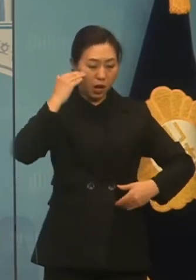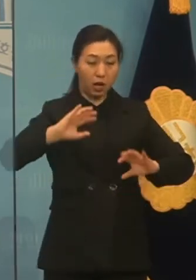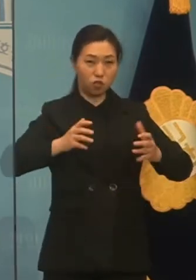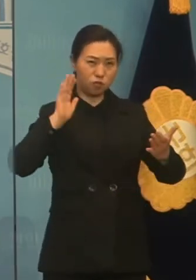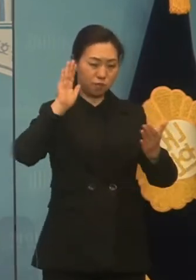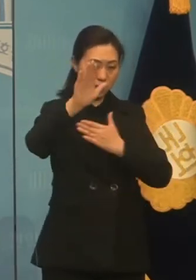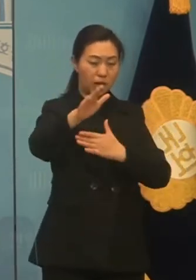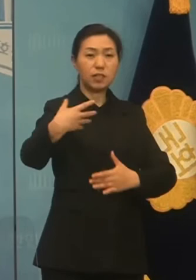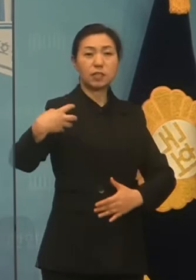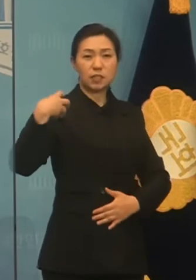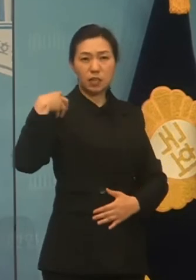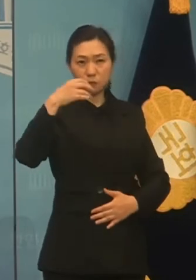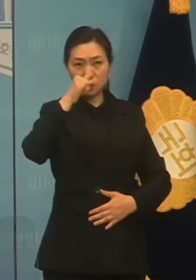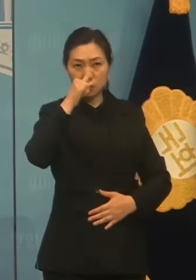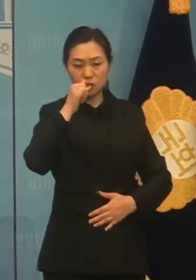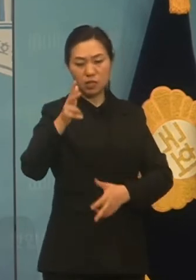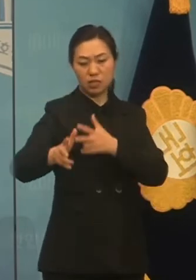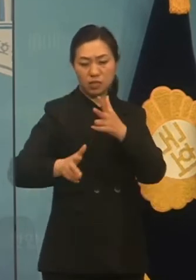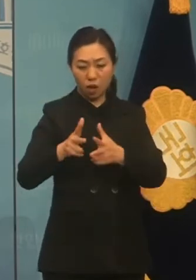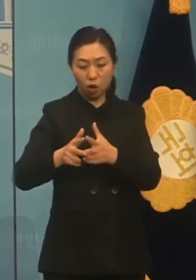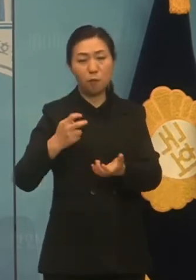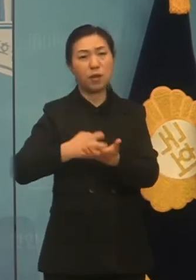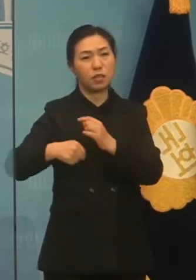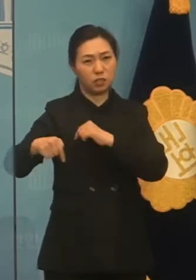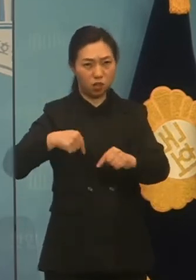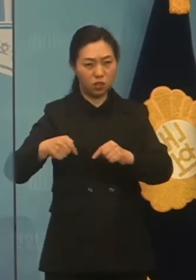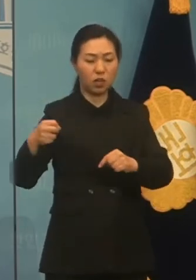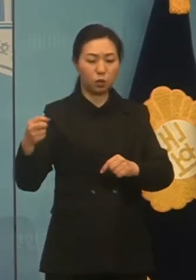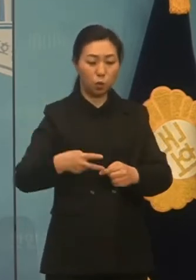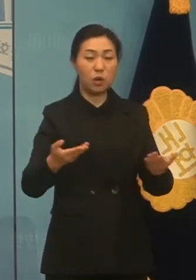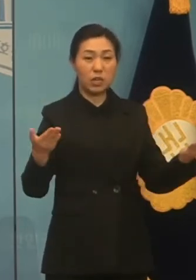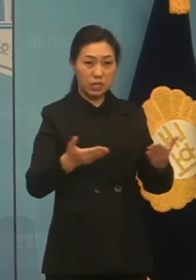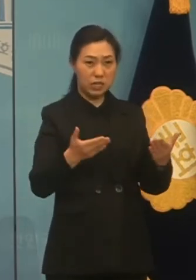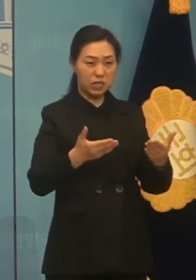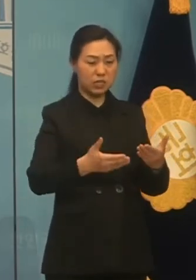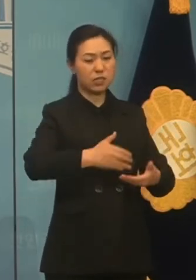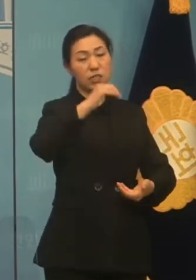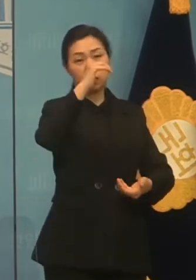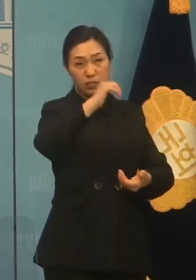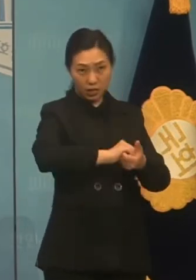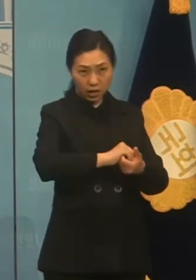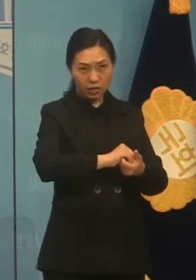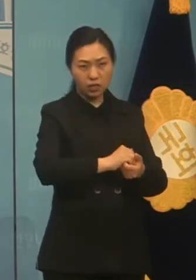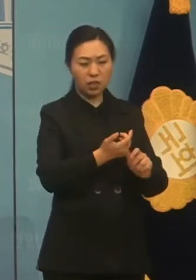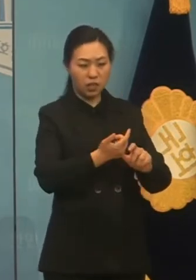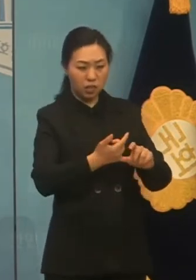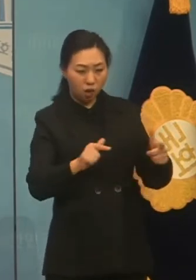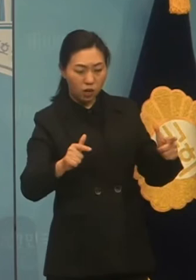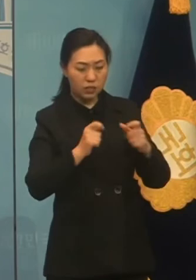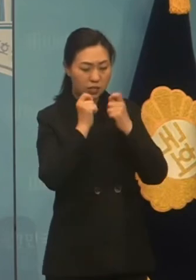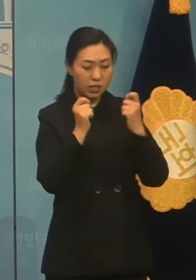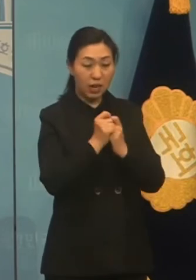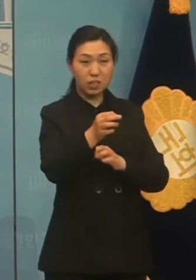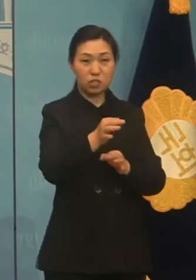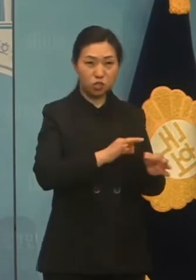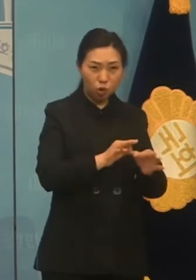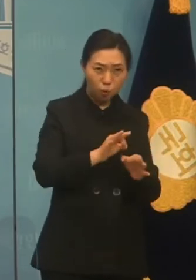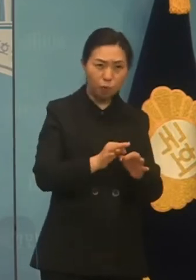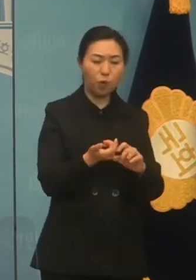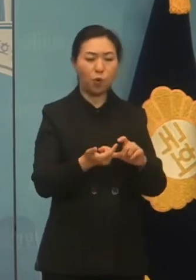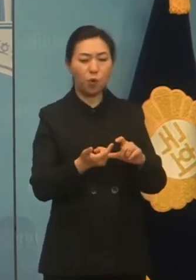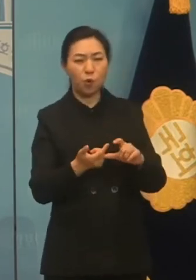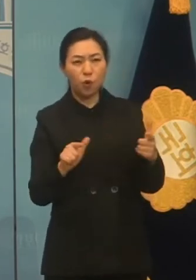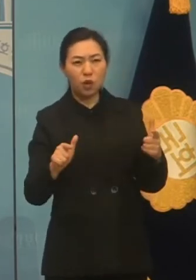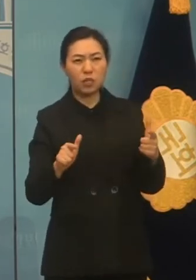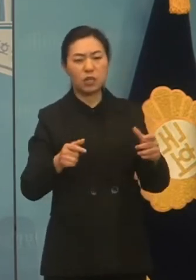미래 산업정책과 밀자기 규제혁신, 자연법대책, 그리고 부동산 시장안정화 정책, 자산